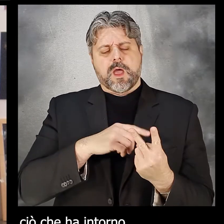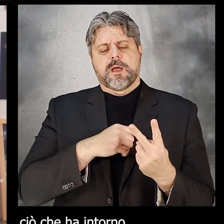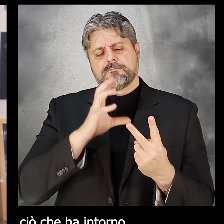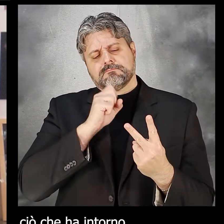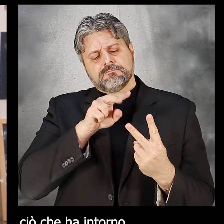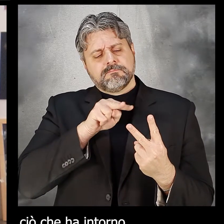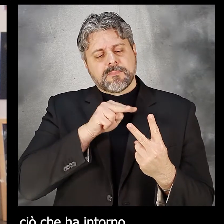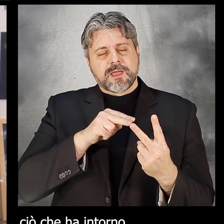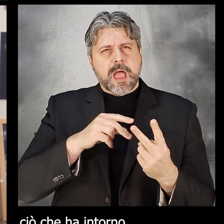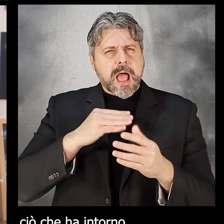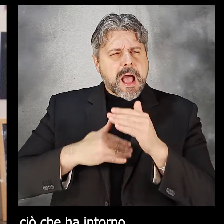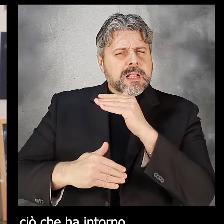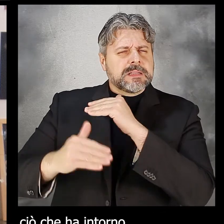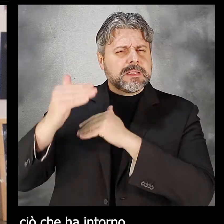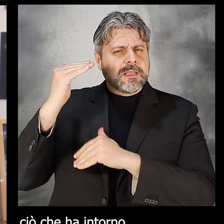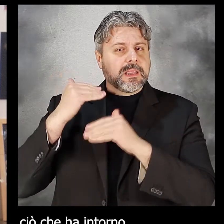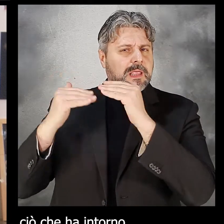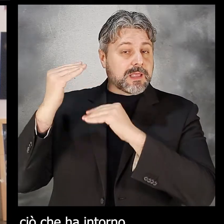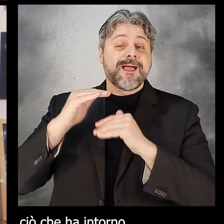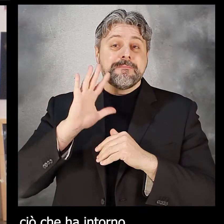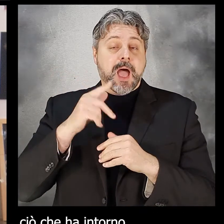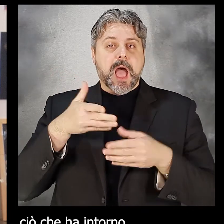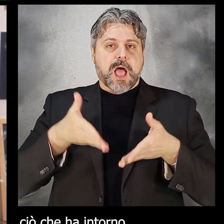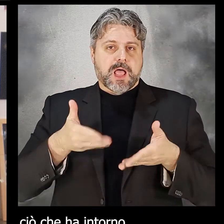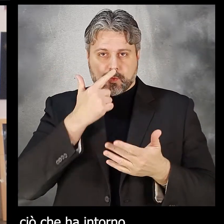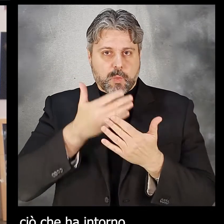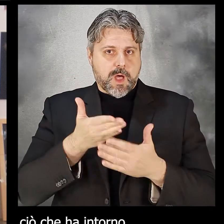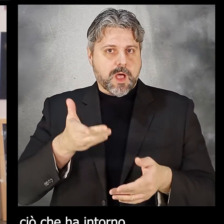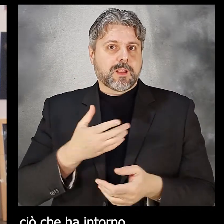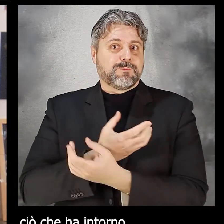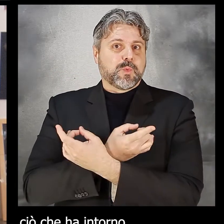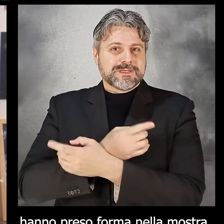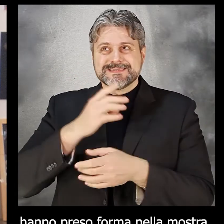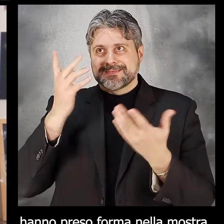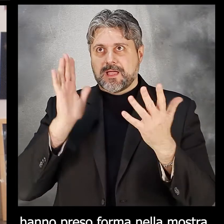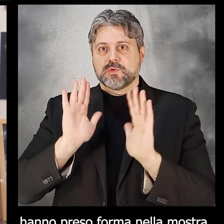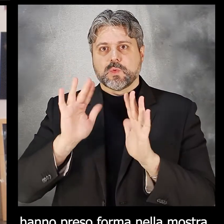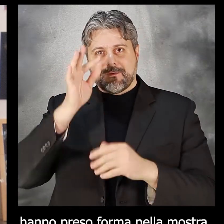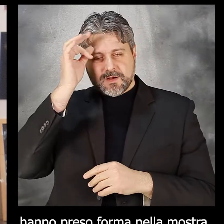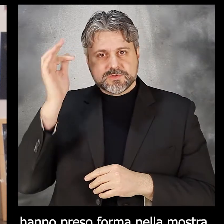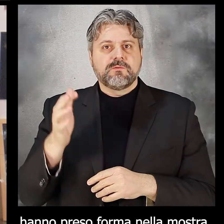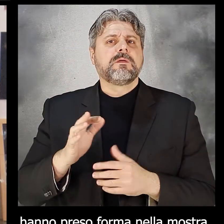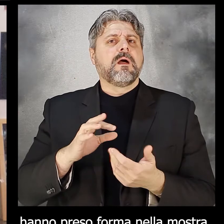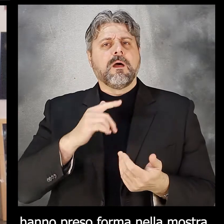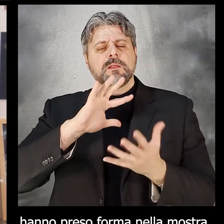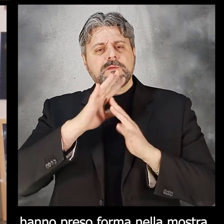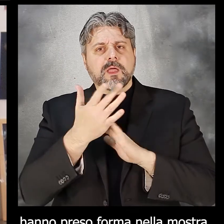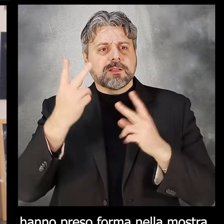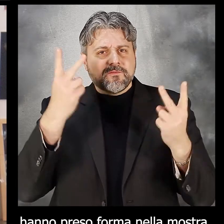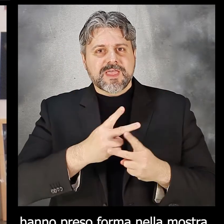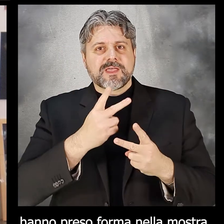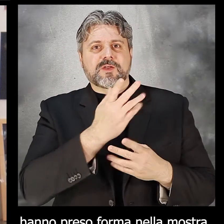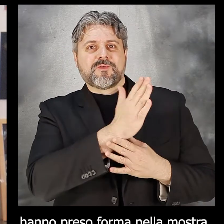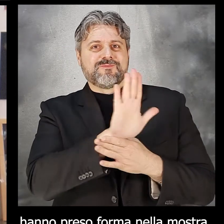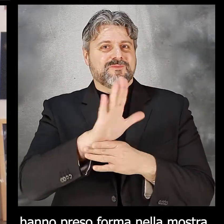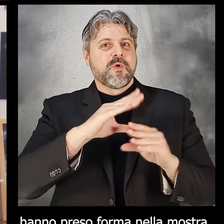principi, tanto antichi quanto ancora attuali, della filosofia buddista, hanno preso forma nella